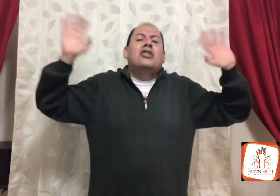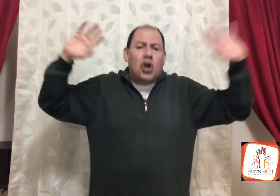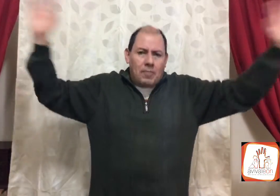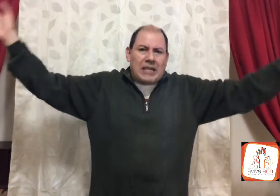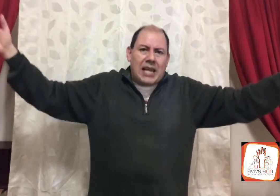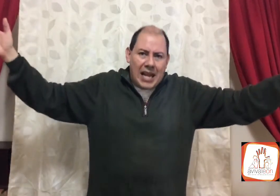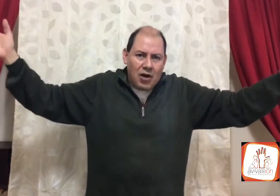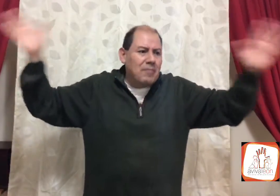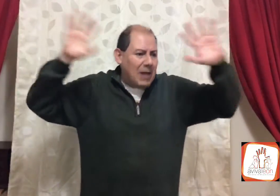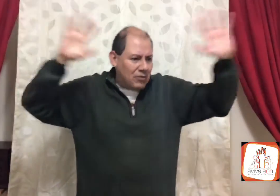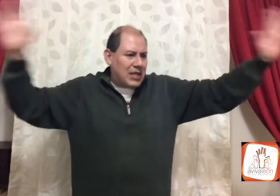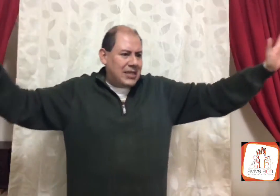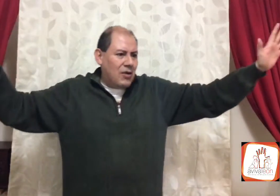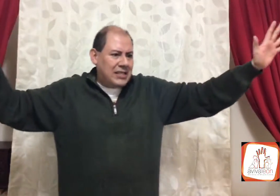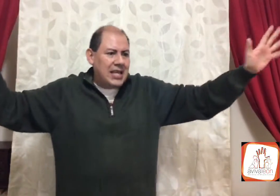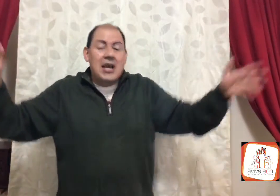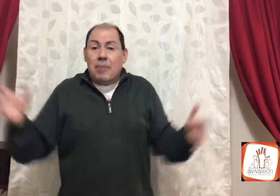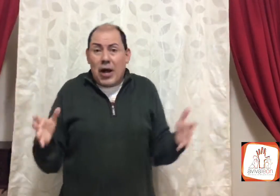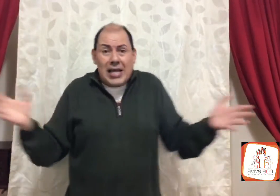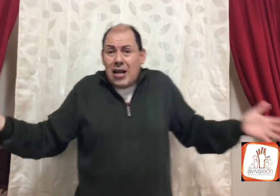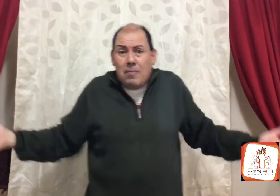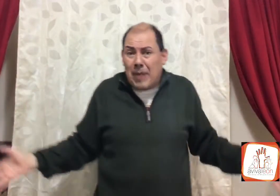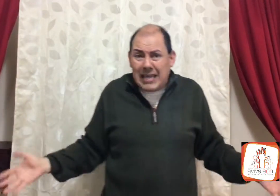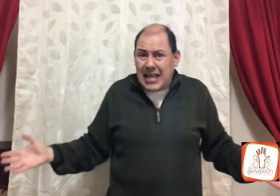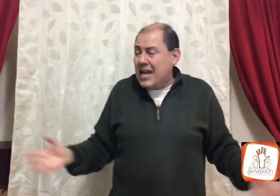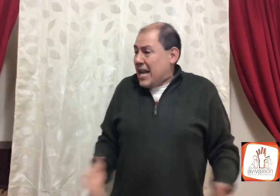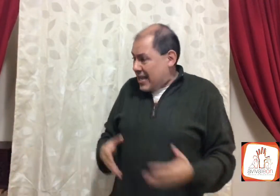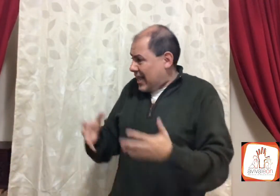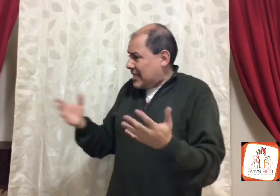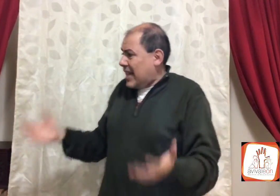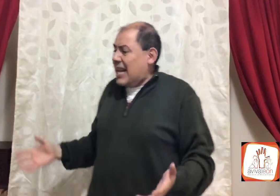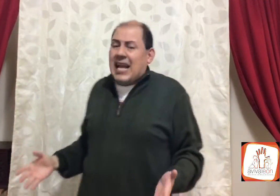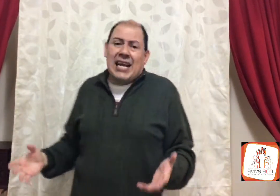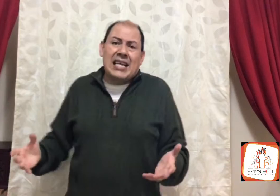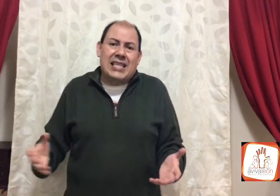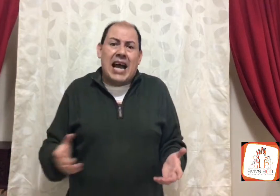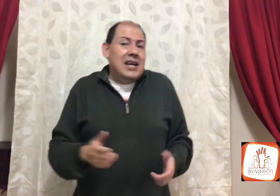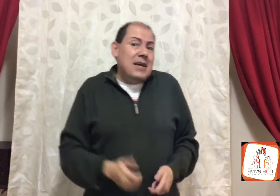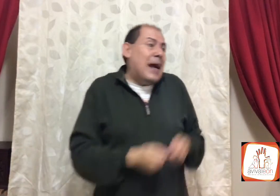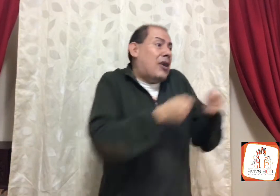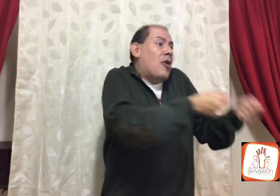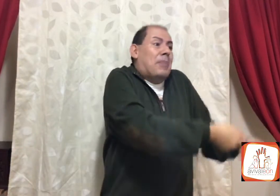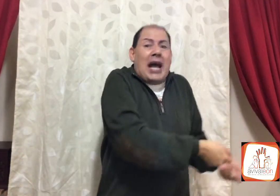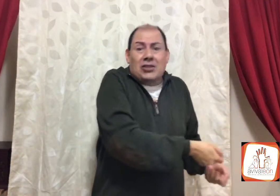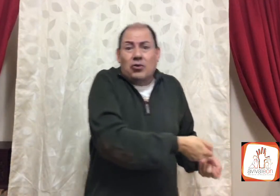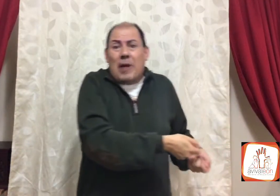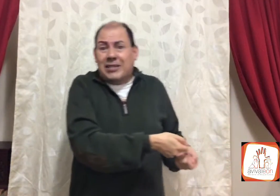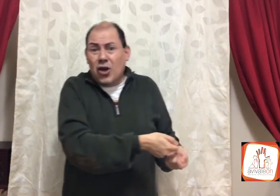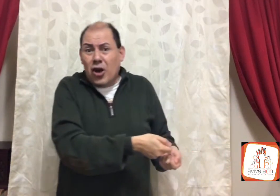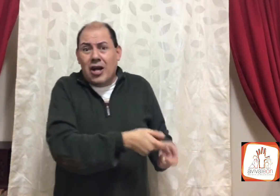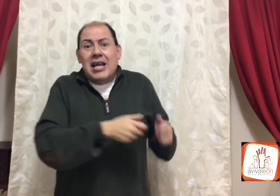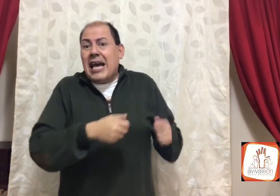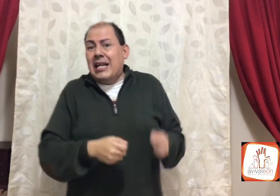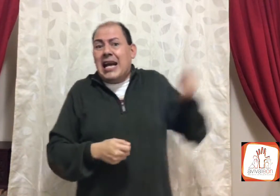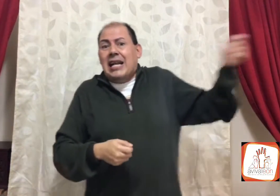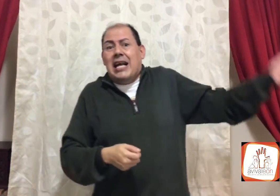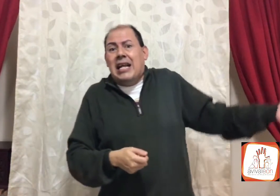solo pasa en León, vamos a hacerlo así, pero aquí en León pasa, gente que sale a la iglesia, y va y compra a su pastor, y a la